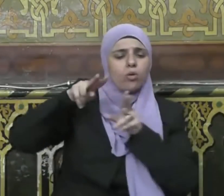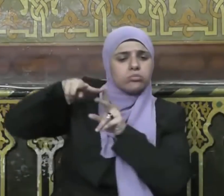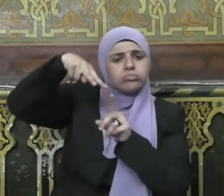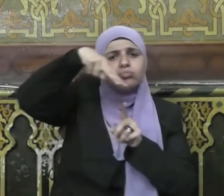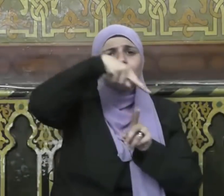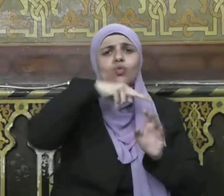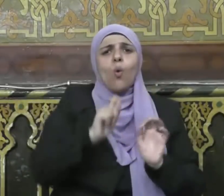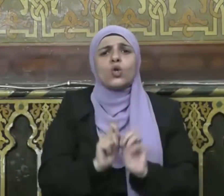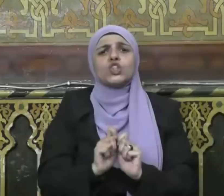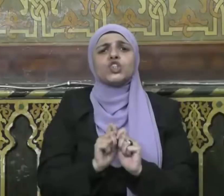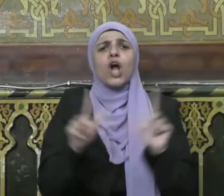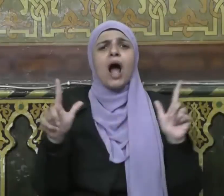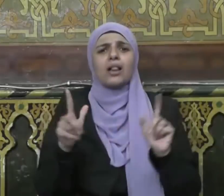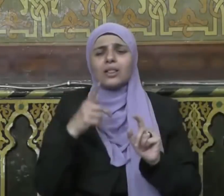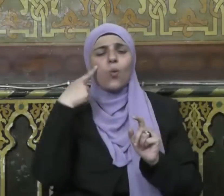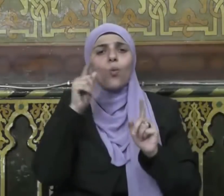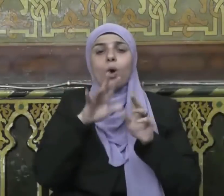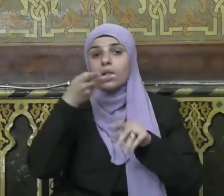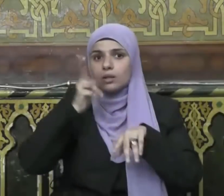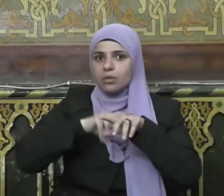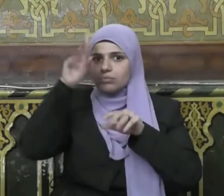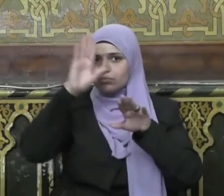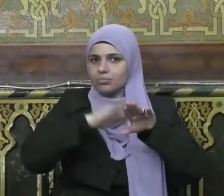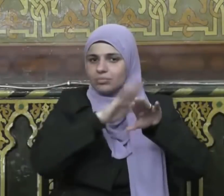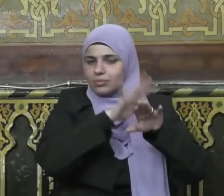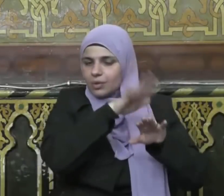وأستغفر الله تعالى لي ولكم